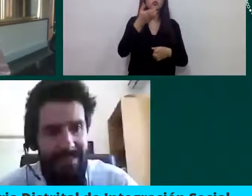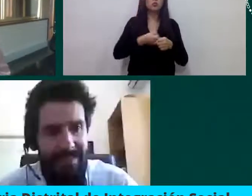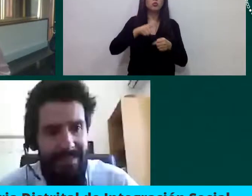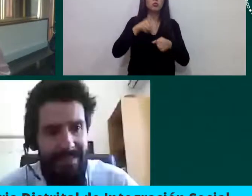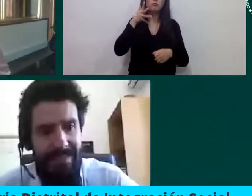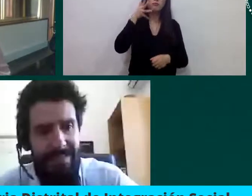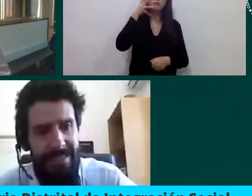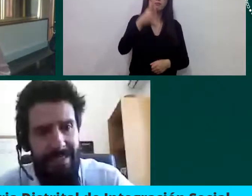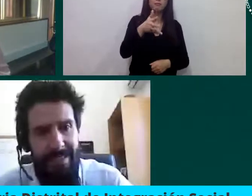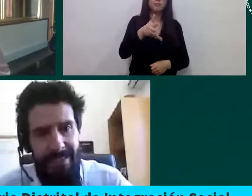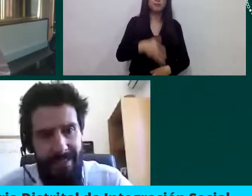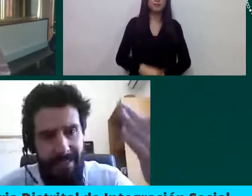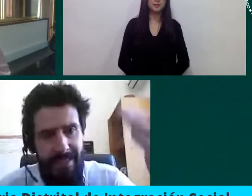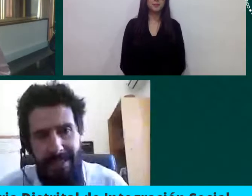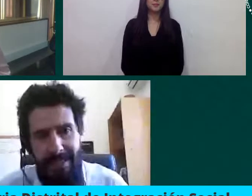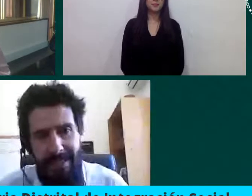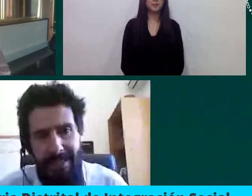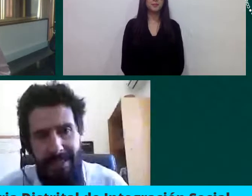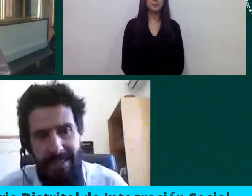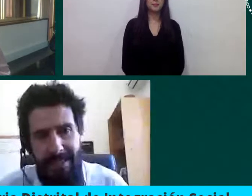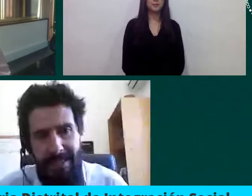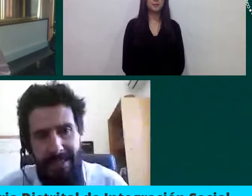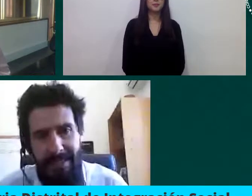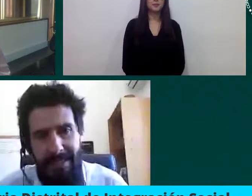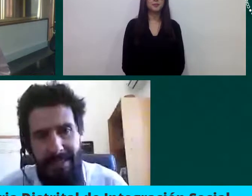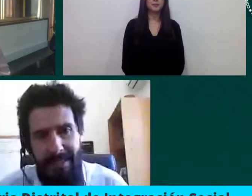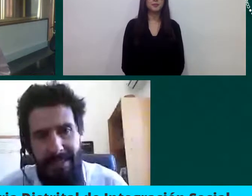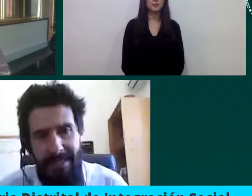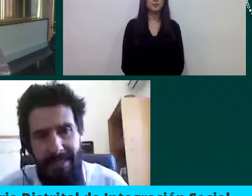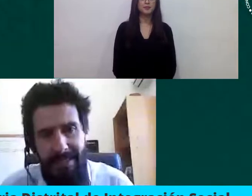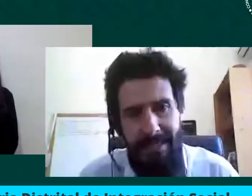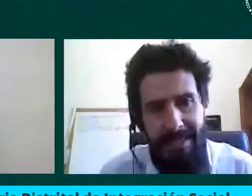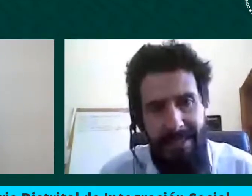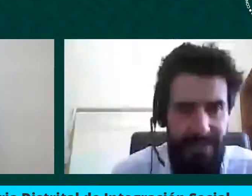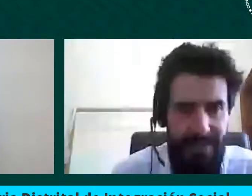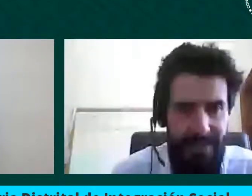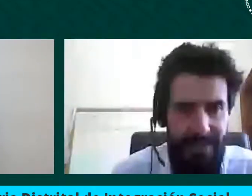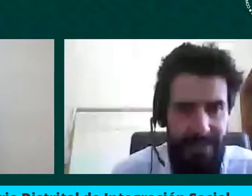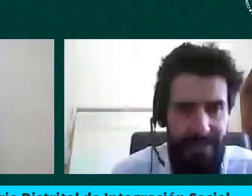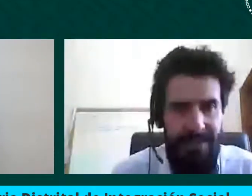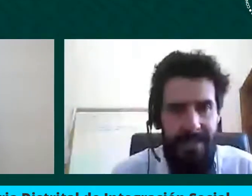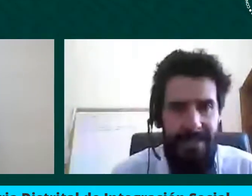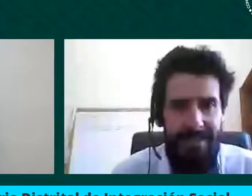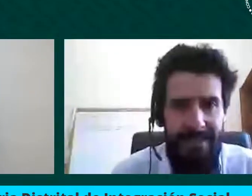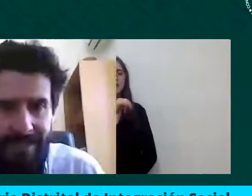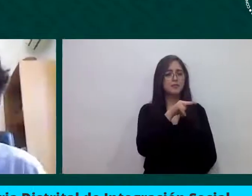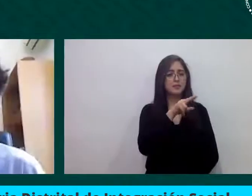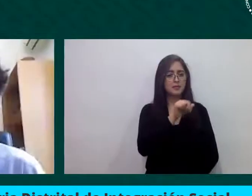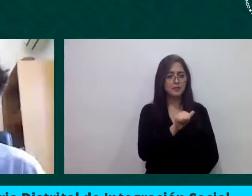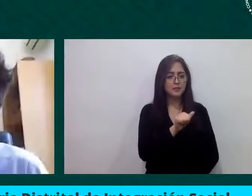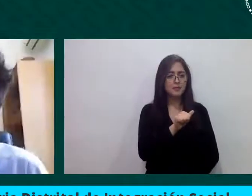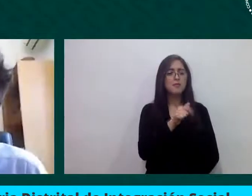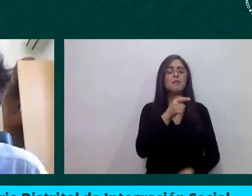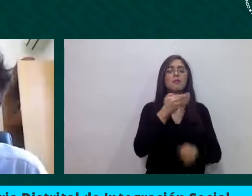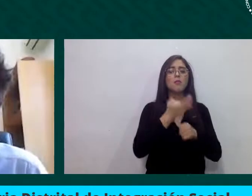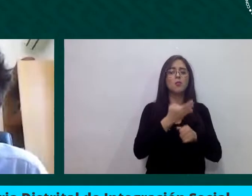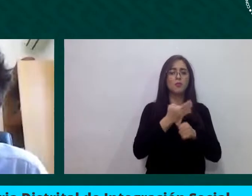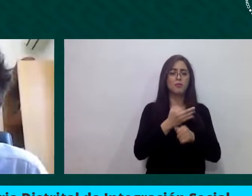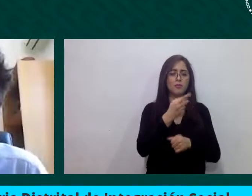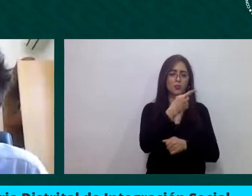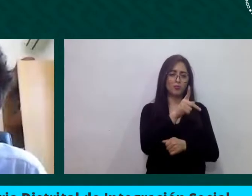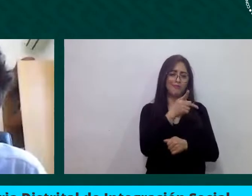Gracias, Siña, y adelante con la emergencia que tienes que atender.